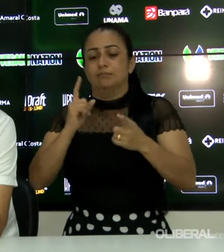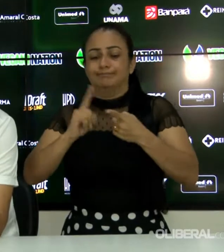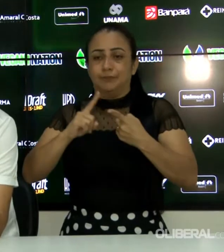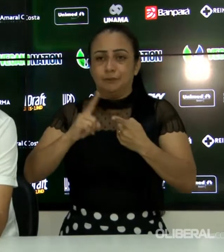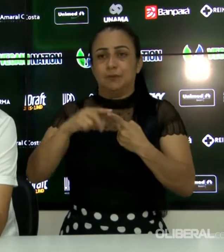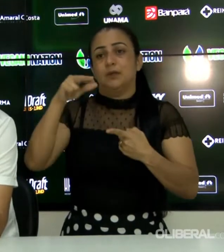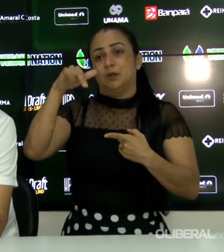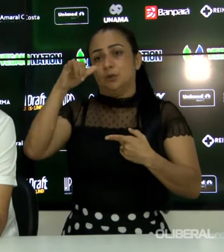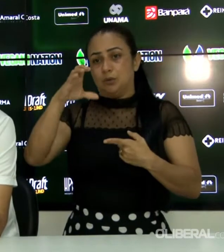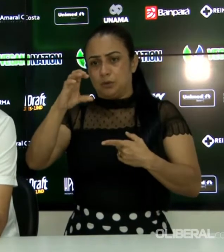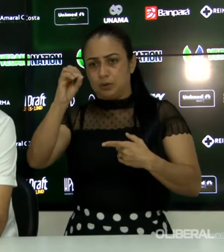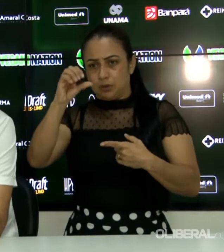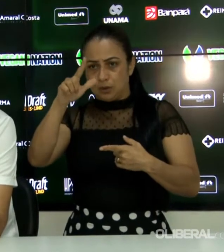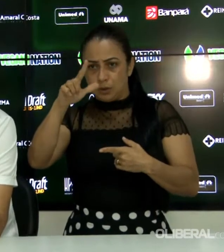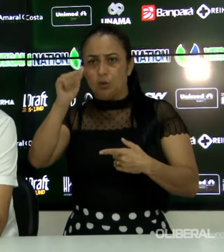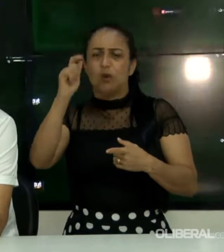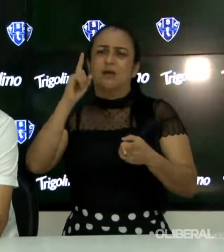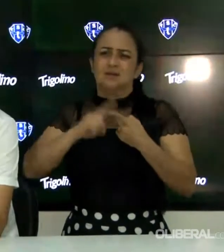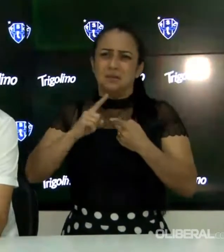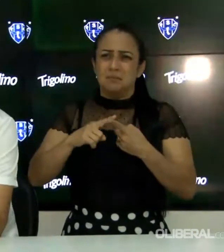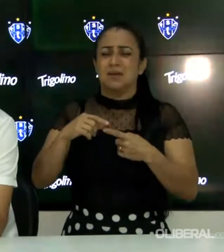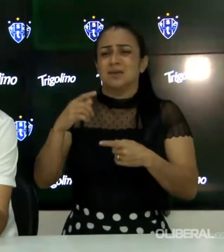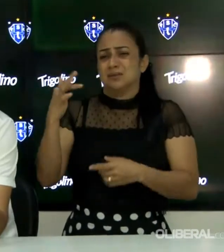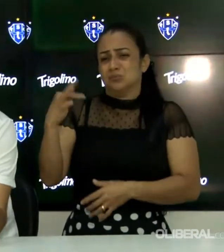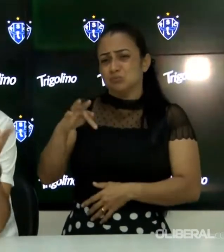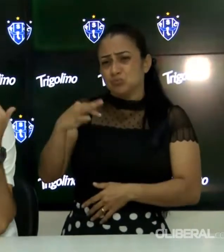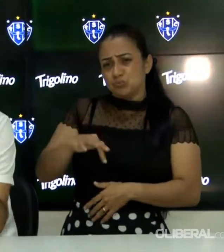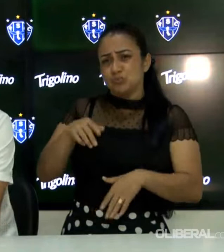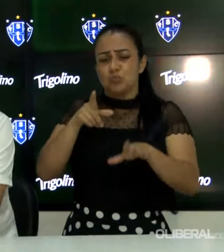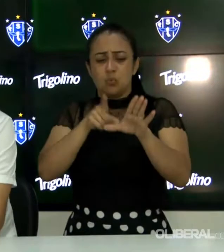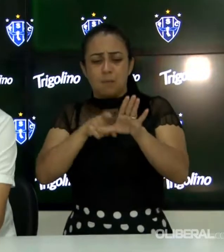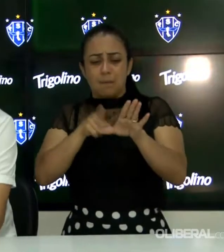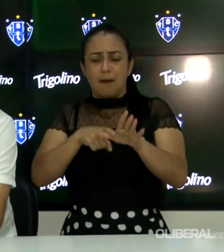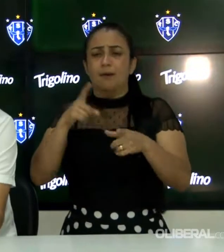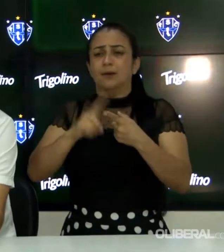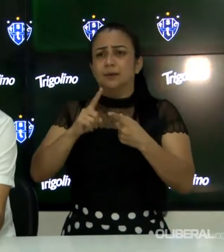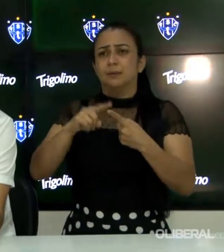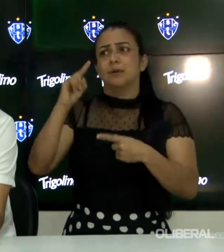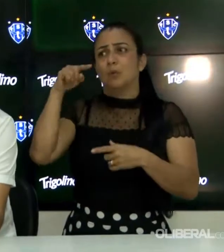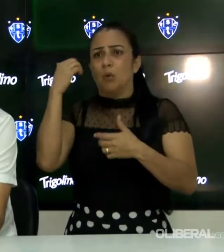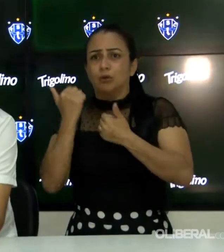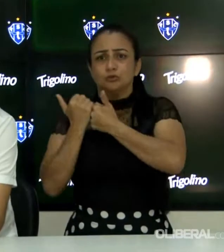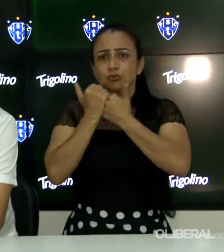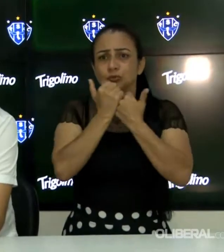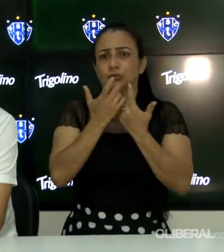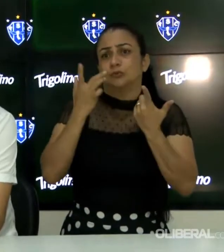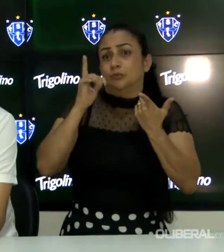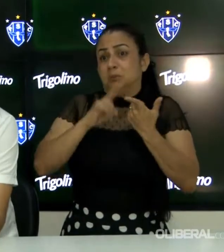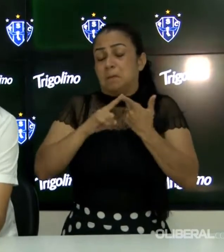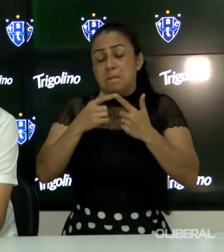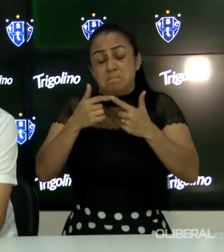estava um pouco desgastado, durante a semana sentindo um pouco o tornozelo. Aí a gente rodou o Vinícius, que tinha saído no outro jogo, para a gente tentar o drible ali.